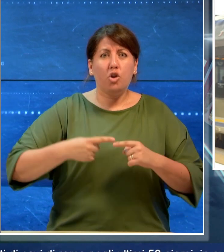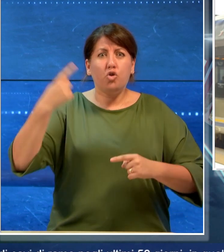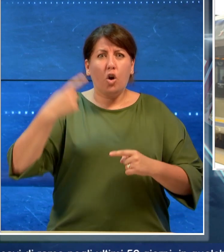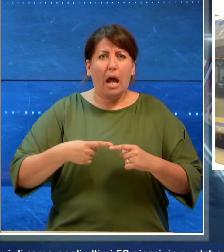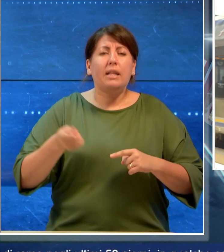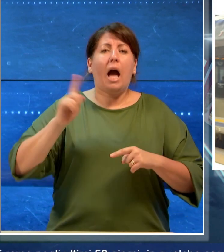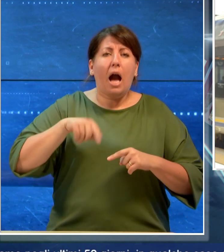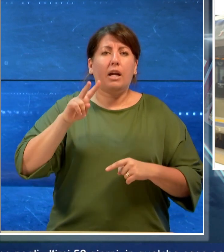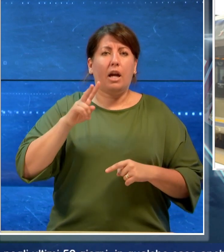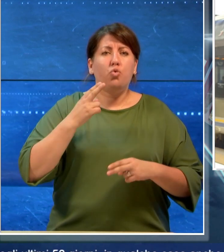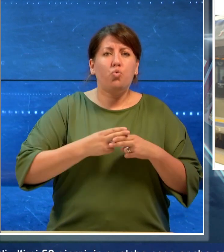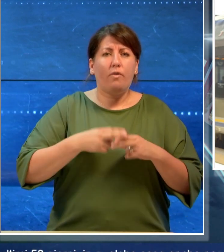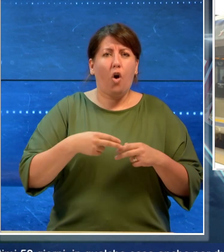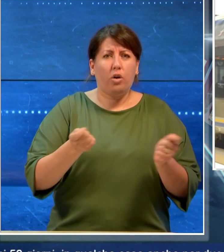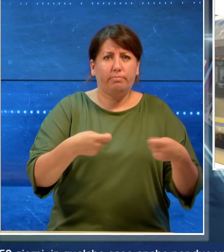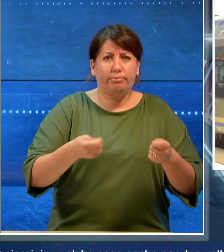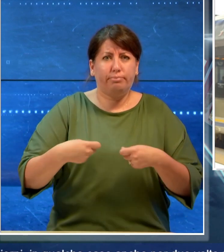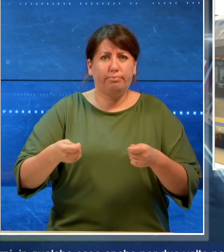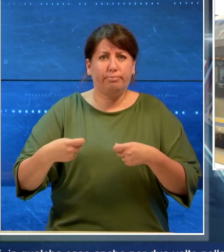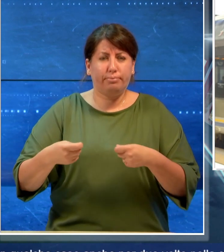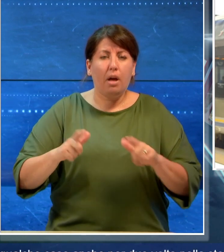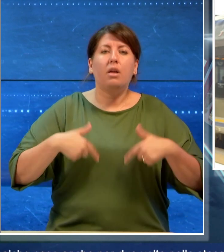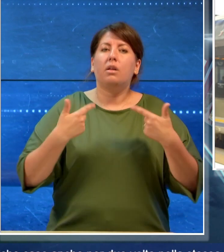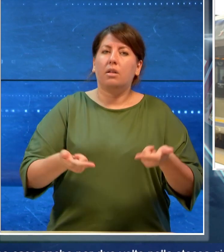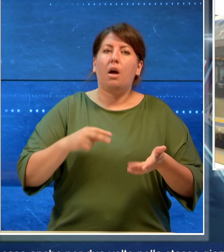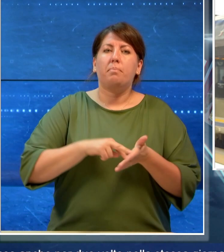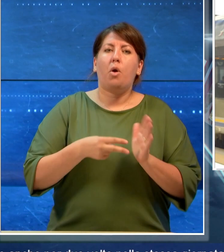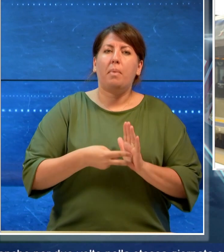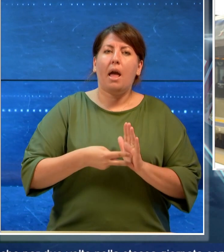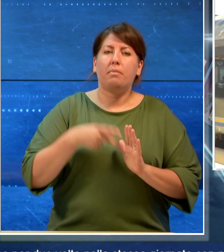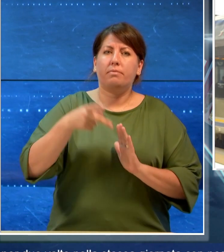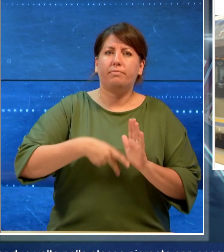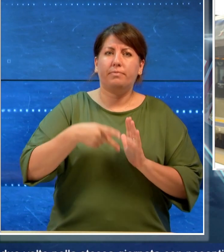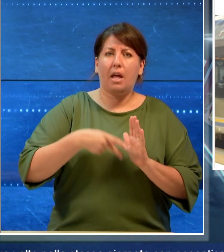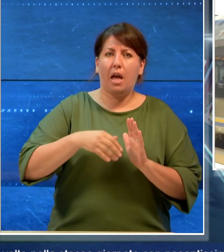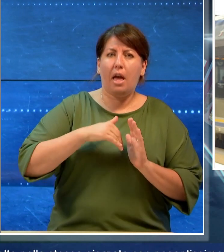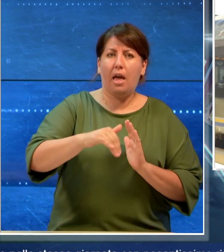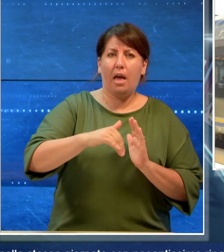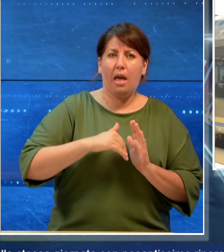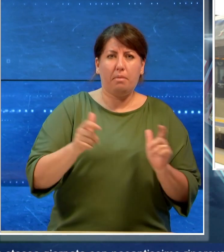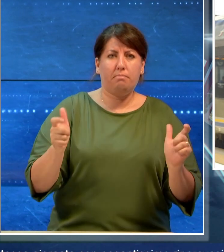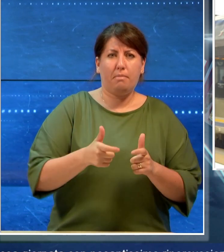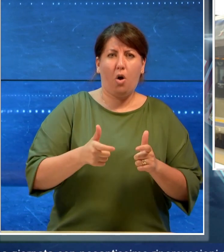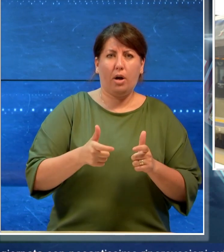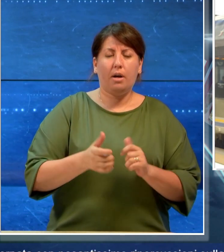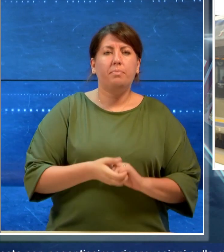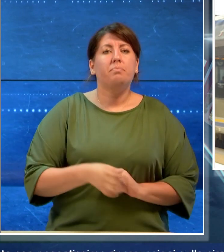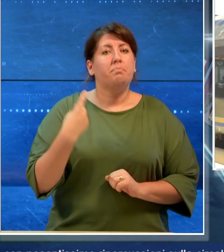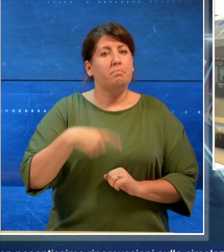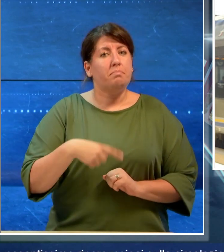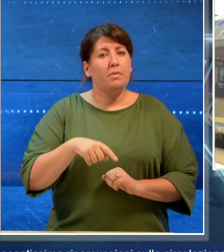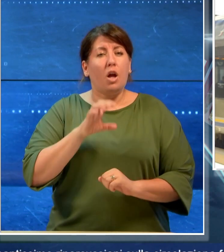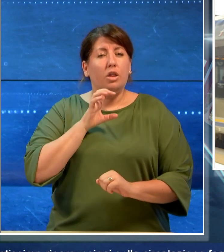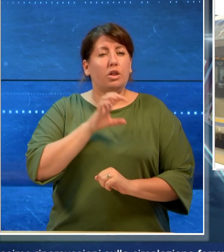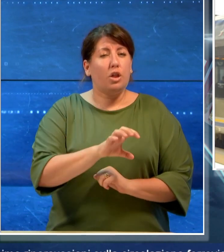stessa giornata con pesanti ripercussioni sulla circolazione ferroviaria e quanto denunciano da